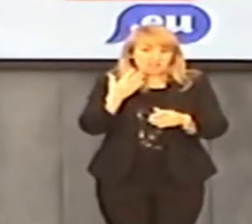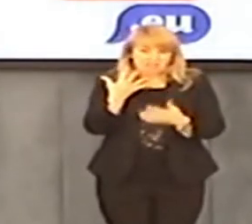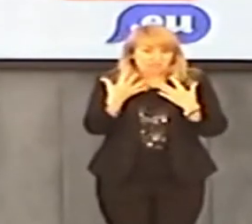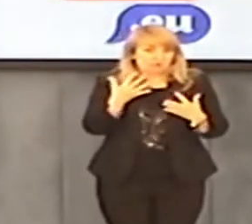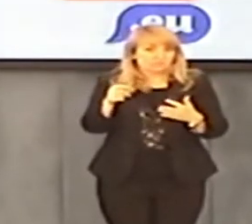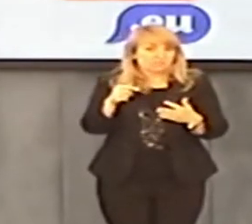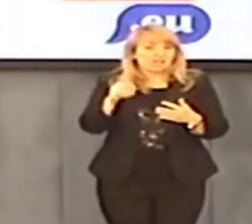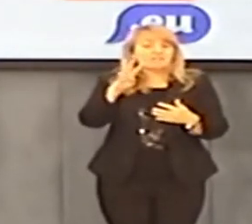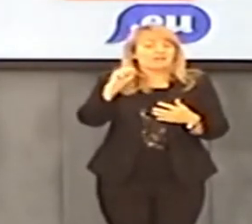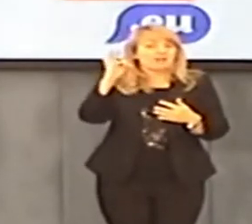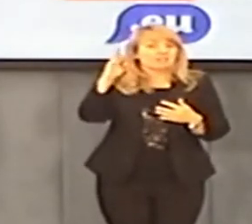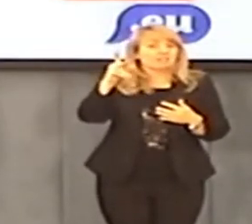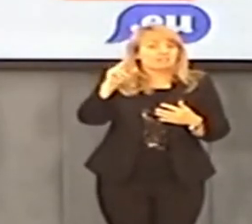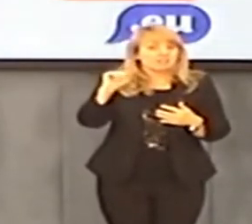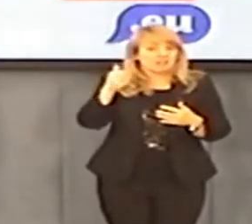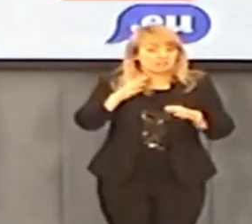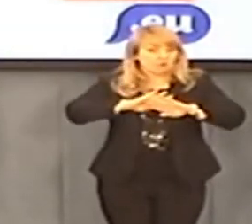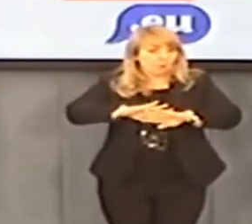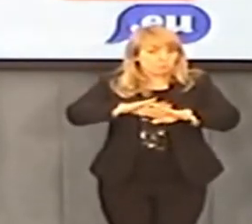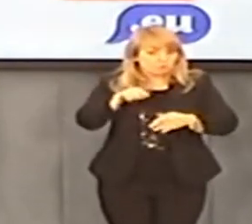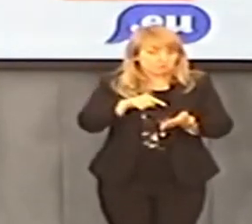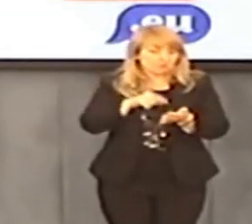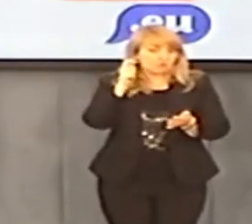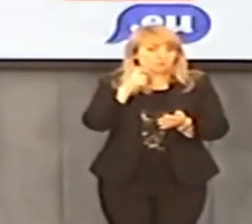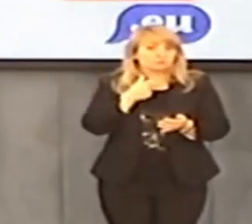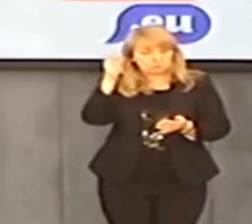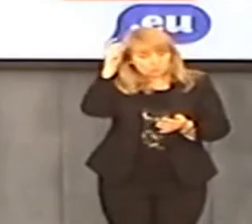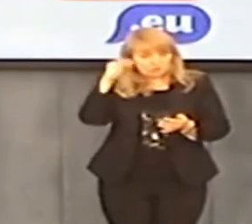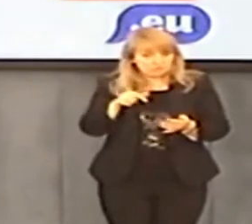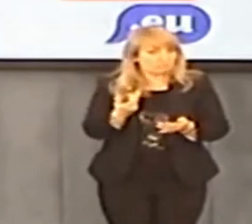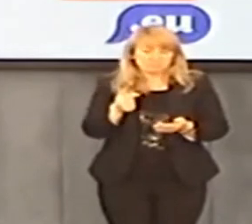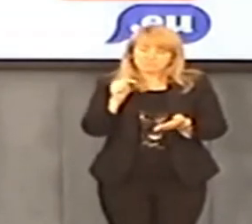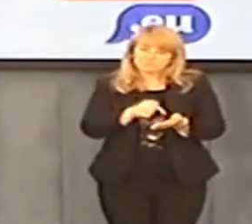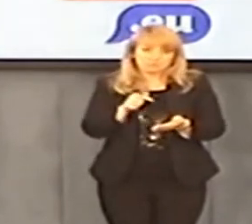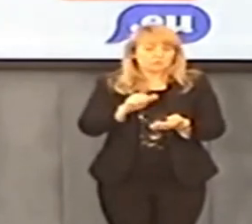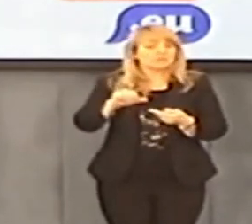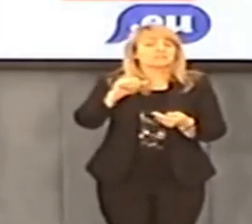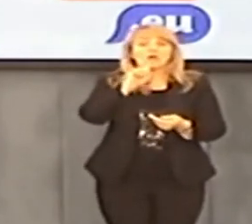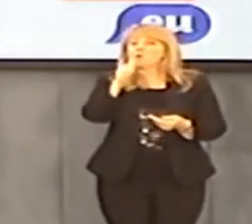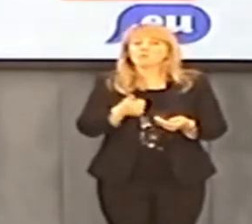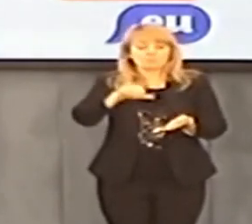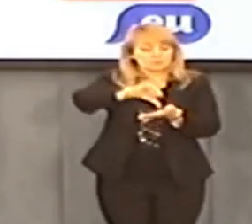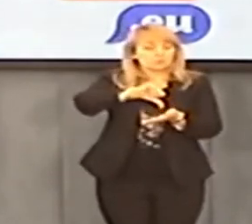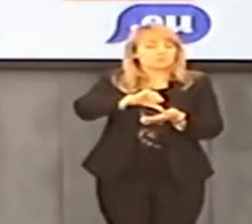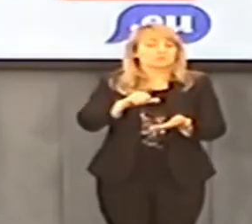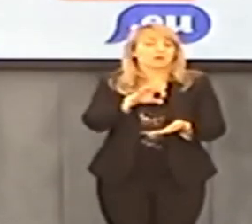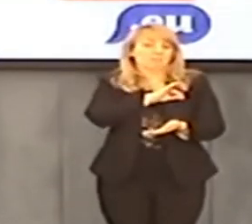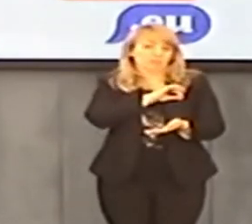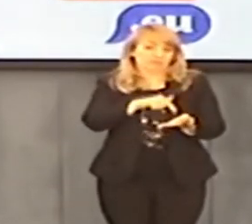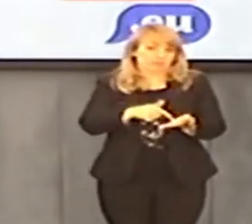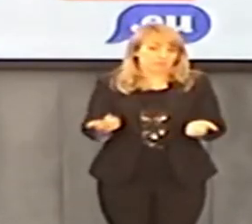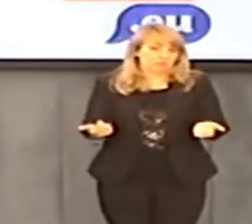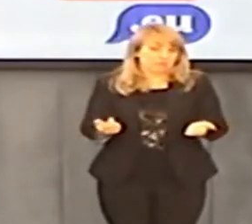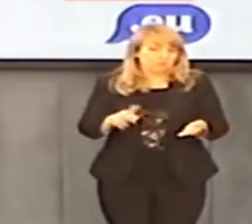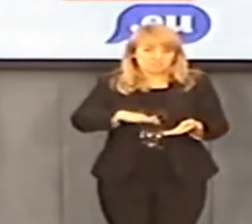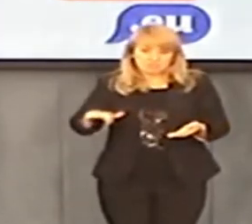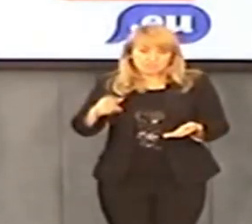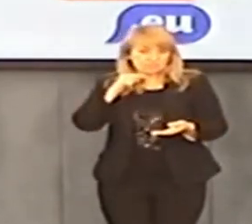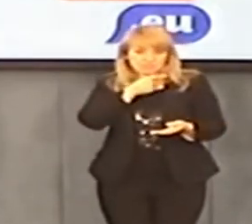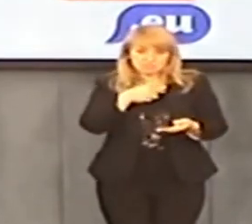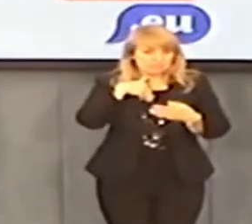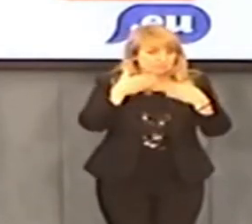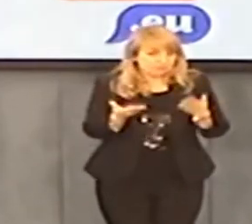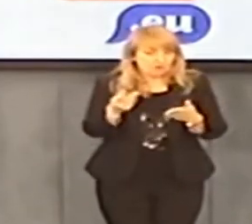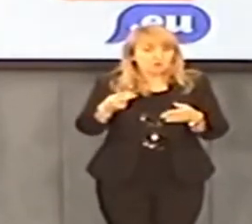człowiek podlega ochronie przez Watykan. Znaczy Watykan staje się miejscem powiedzmy, taką europejską